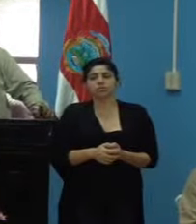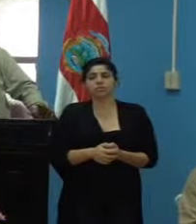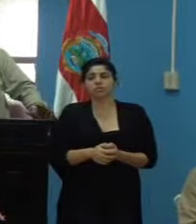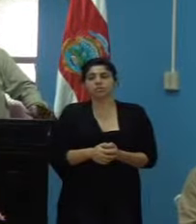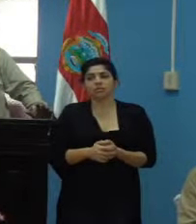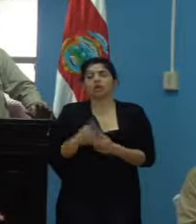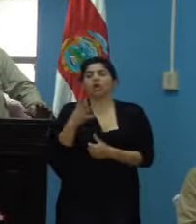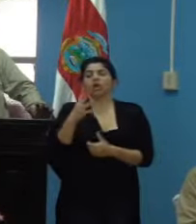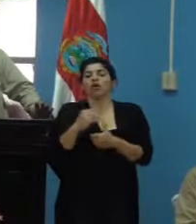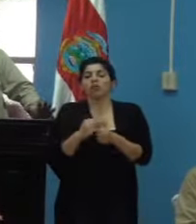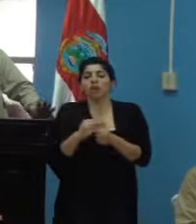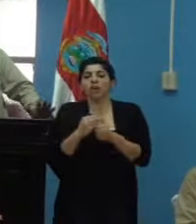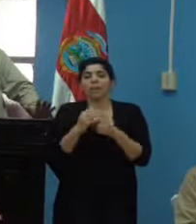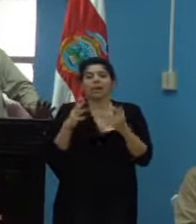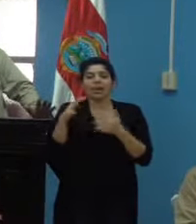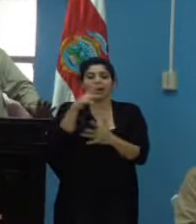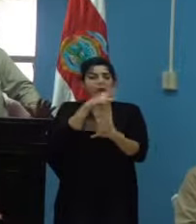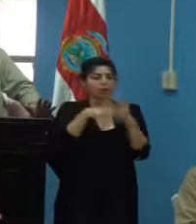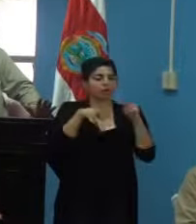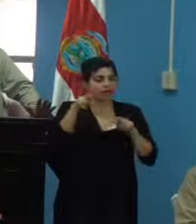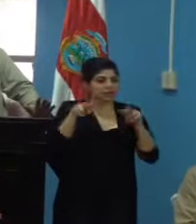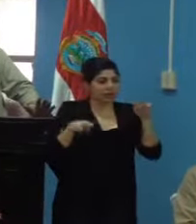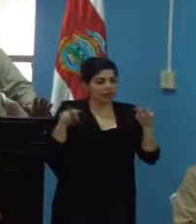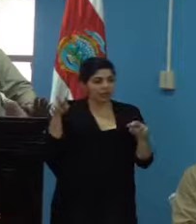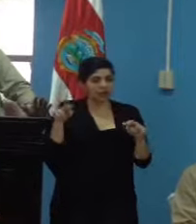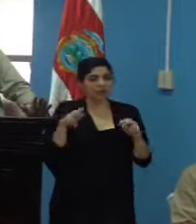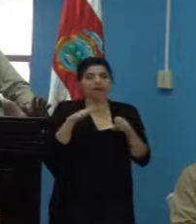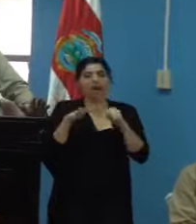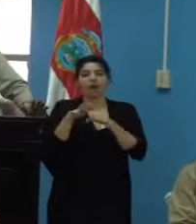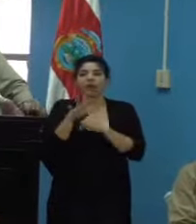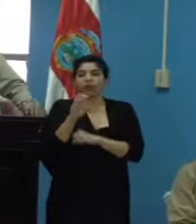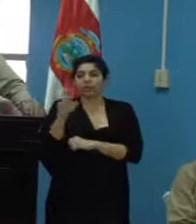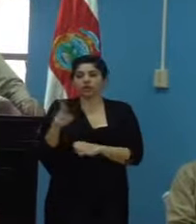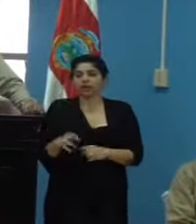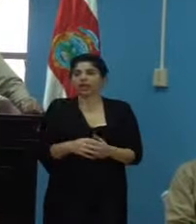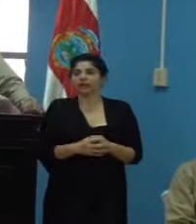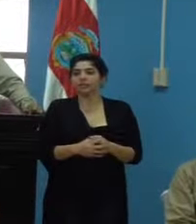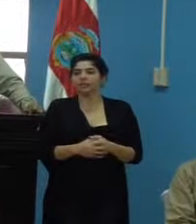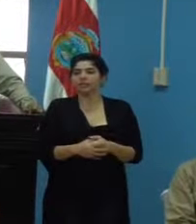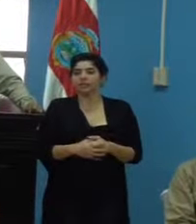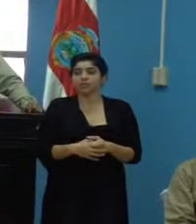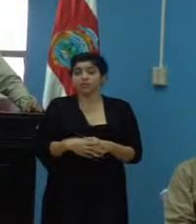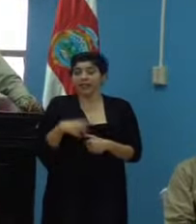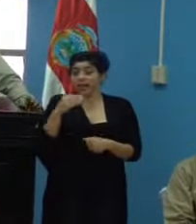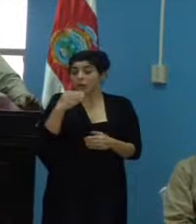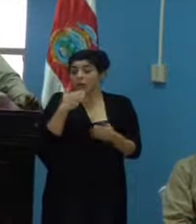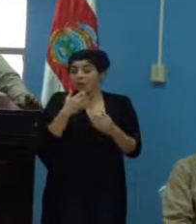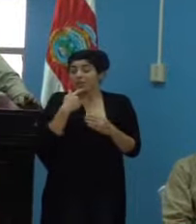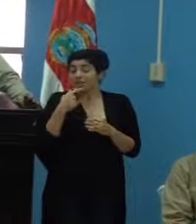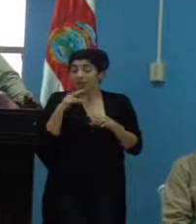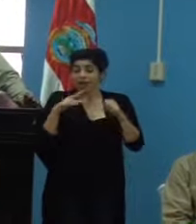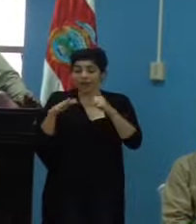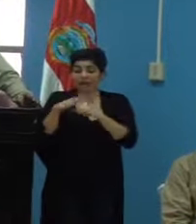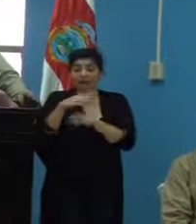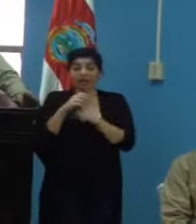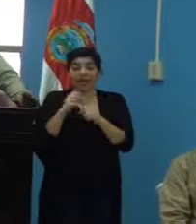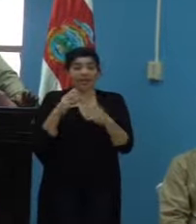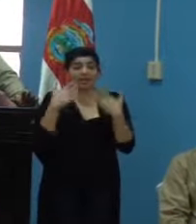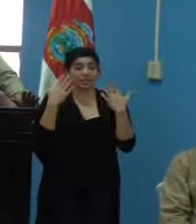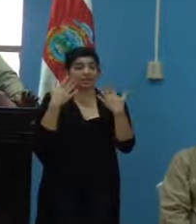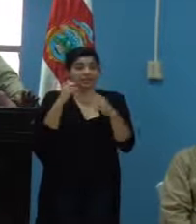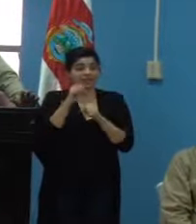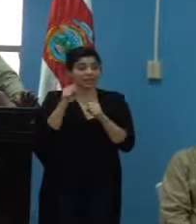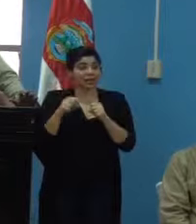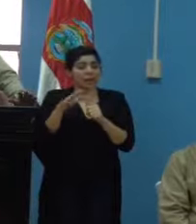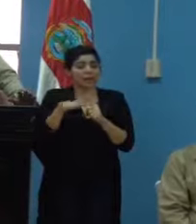que conforman el ecosistema caribeño de Costa Rica. Y digo ecosistema caribeño porque no